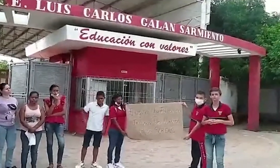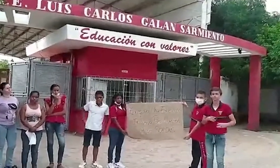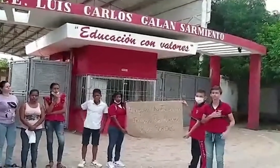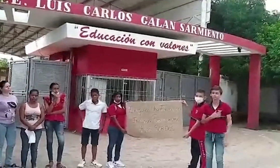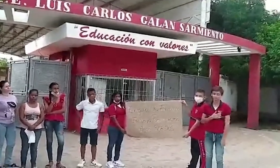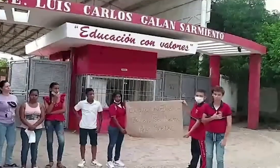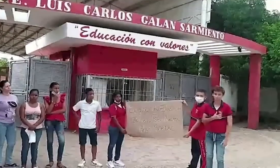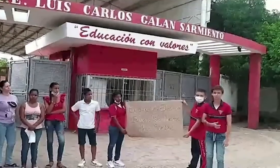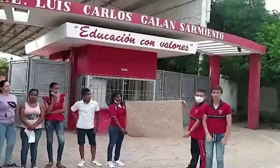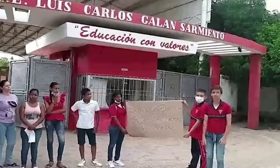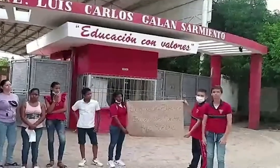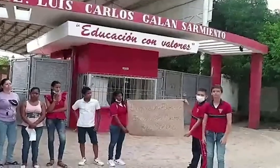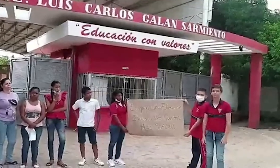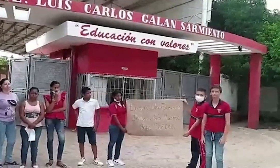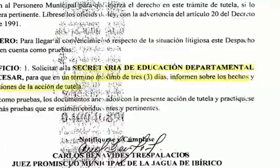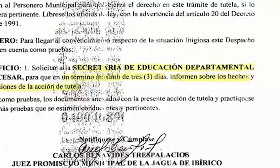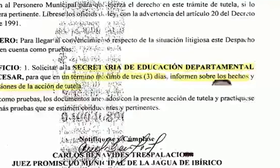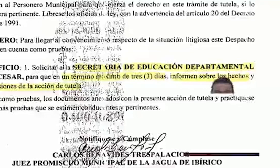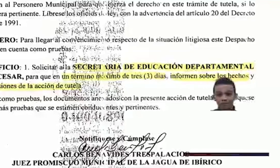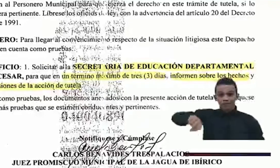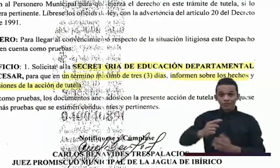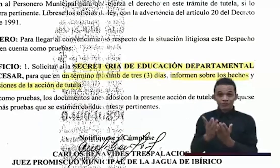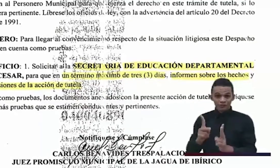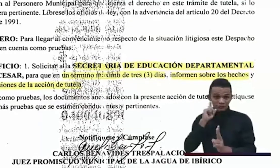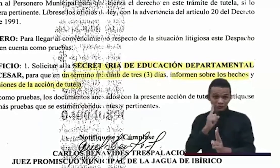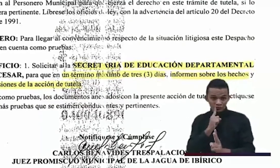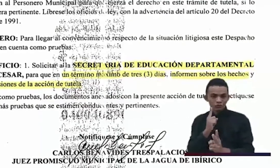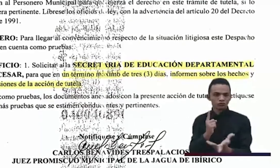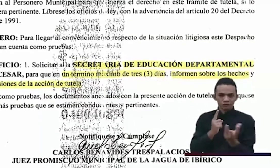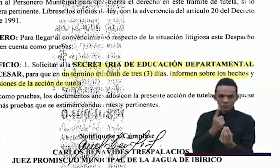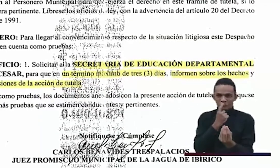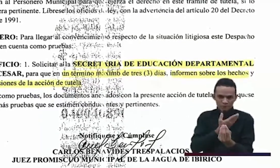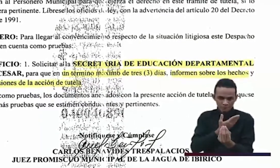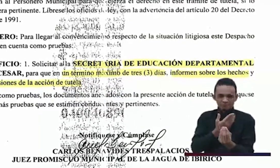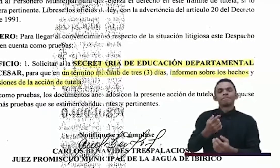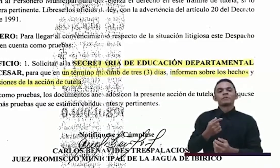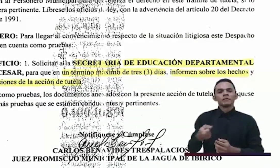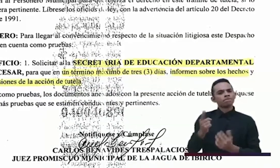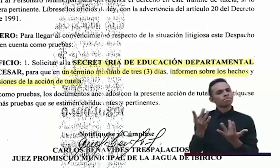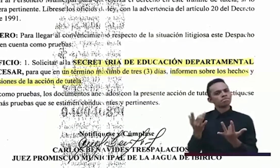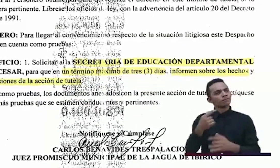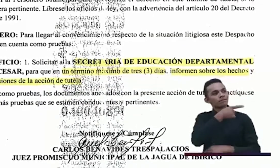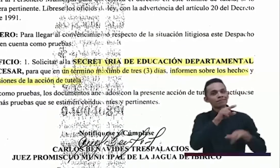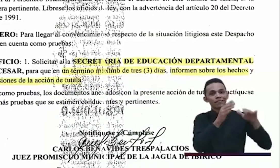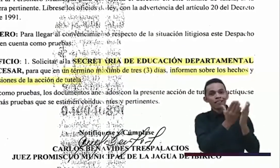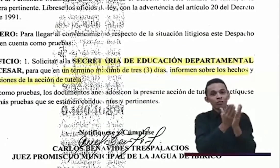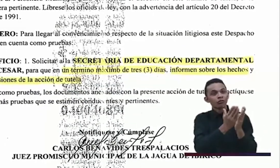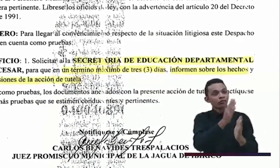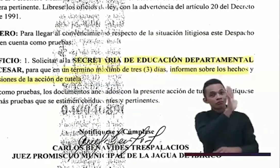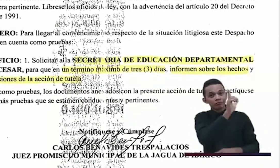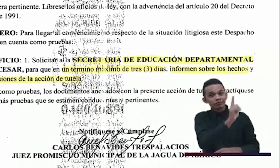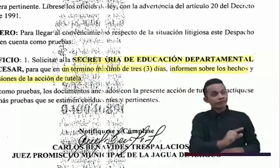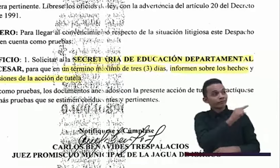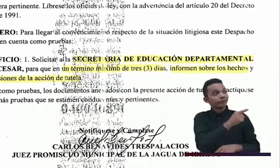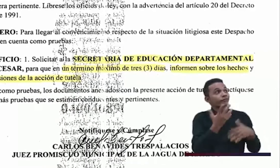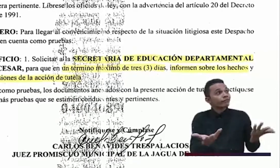eso me pone muy triste. Los padres y estudiantes sordos están a la espera que se pronuncie la Secretaría de Educación a la vez que